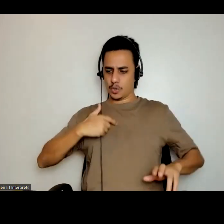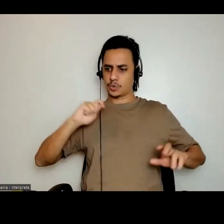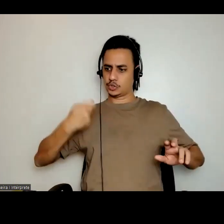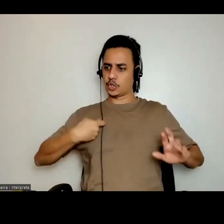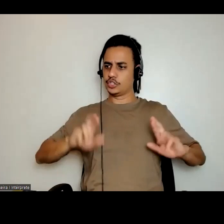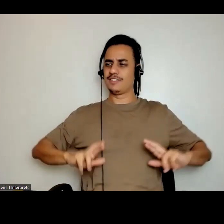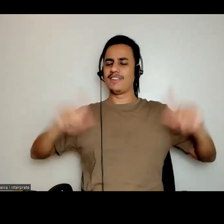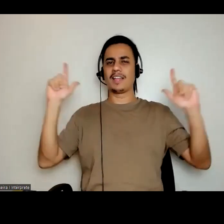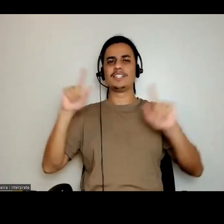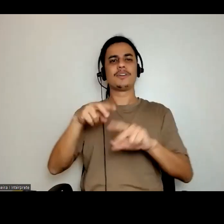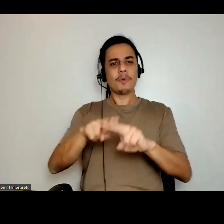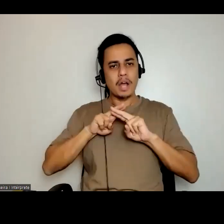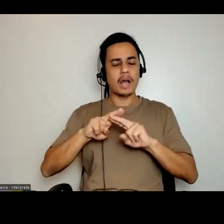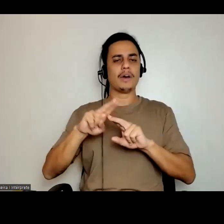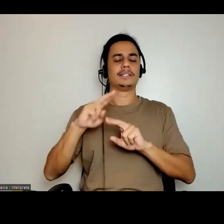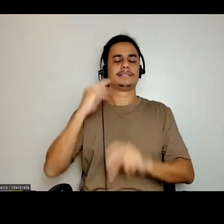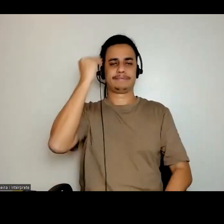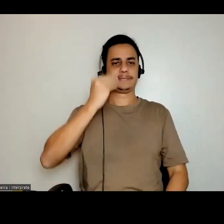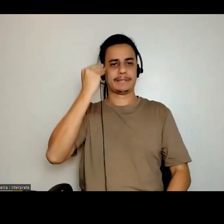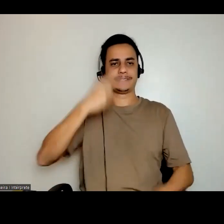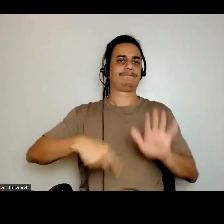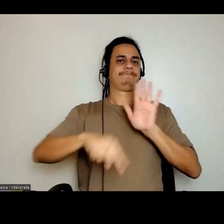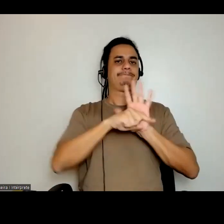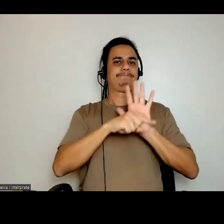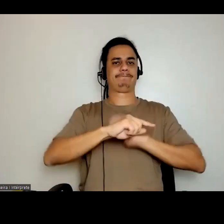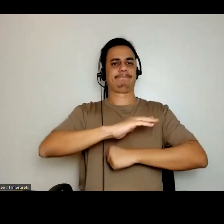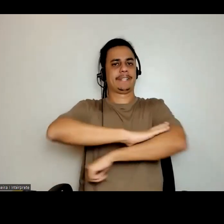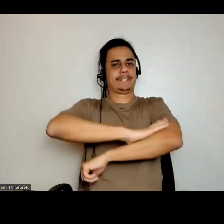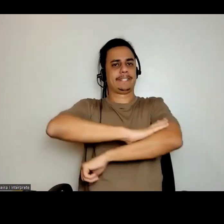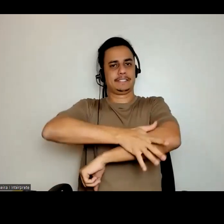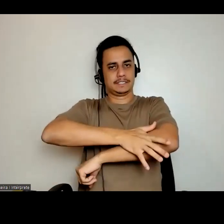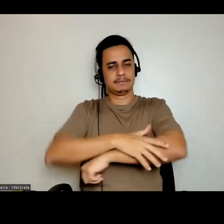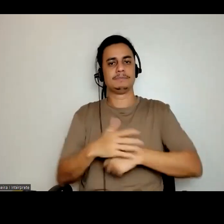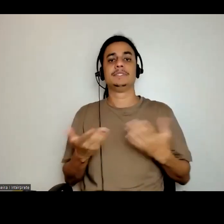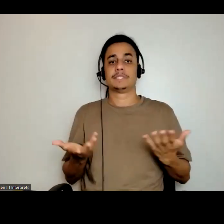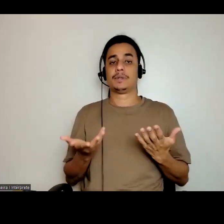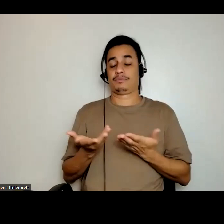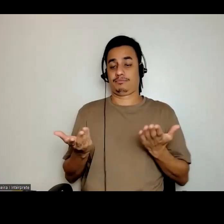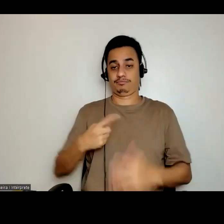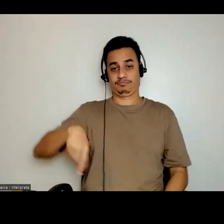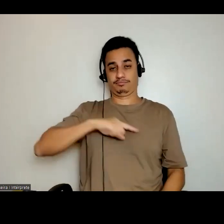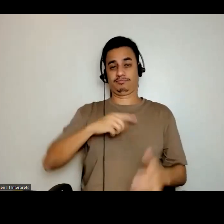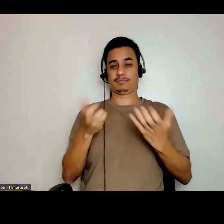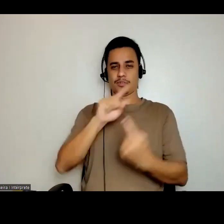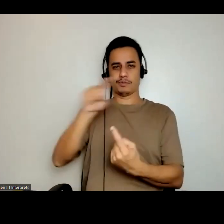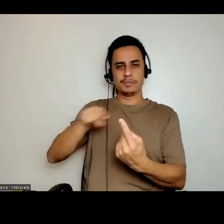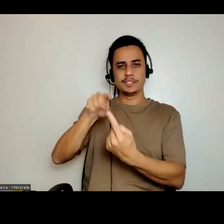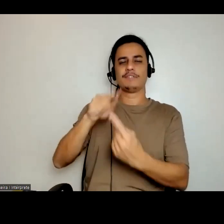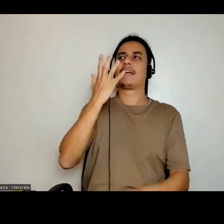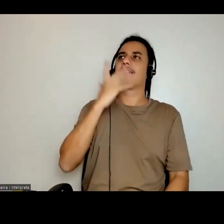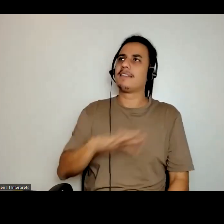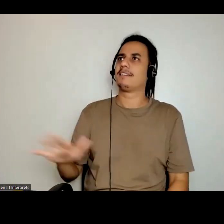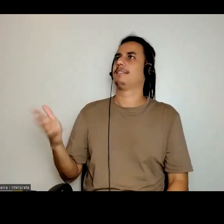a partir de uma experiência dessa. Então, o nosso objetivo é que as crianças atuais, as novas